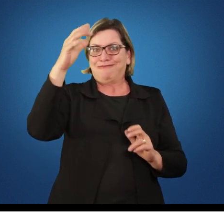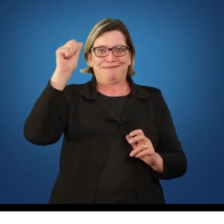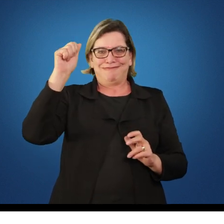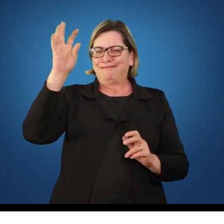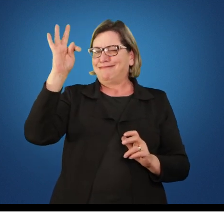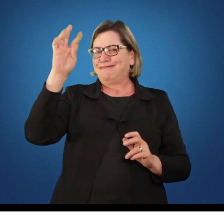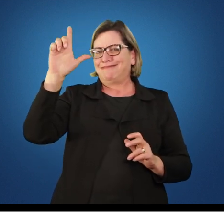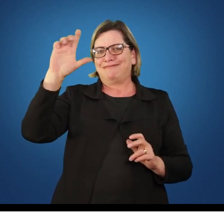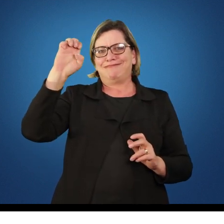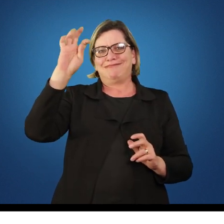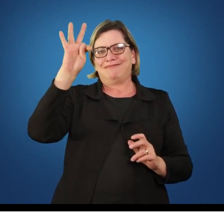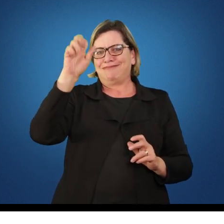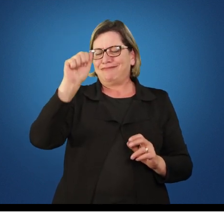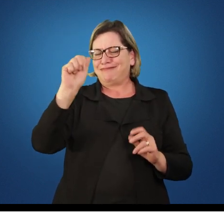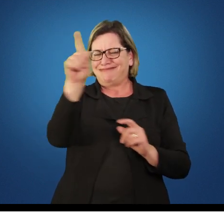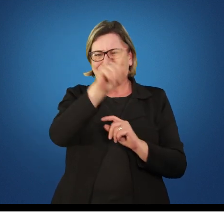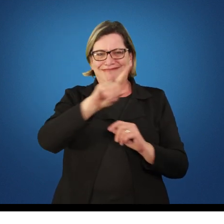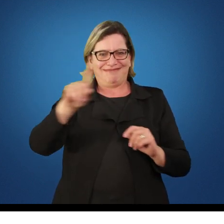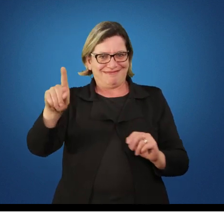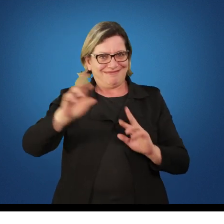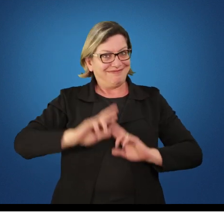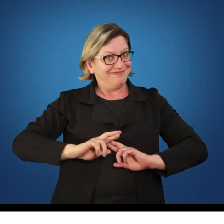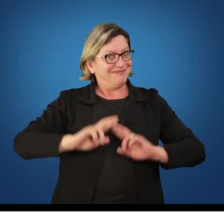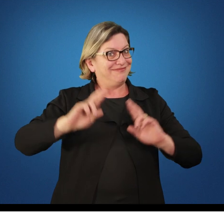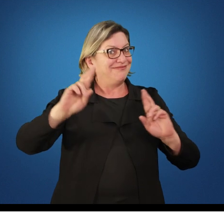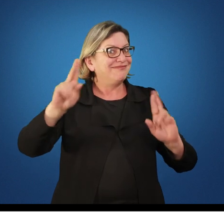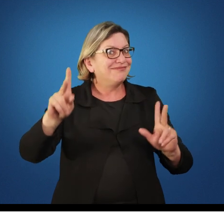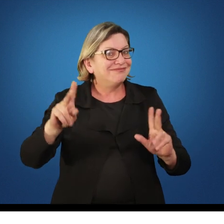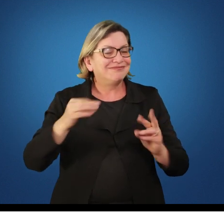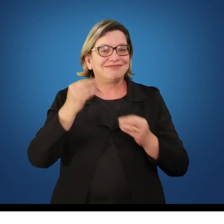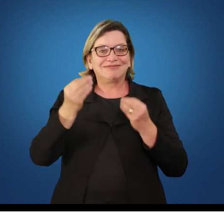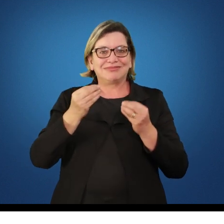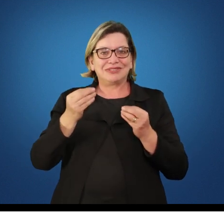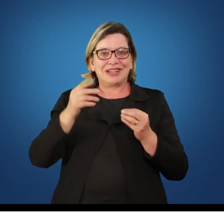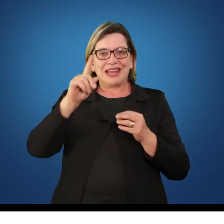do esporte. Isso chama-se performance.